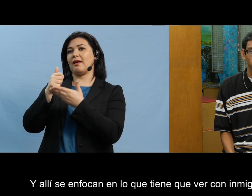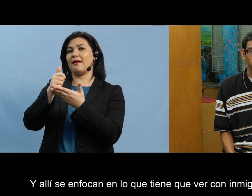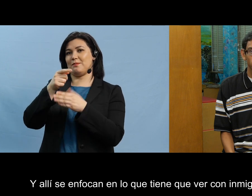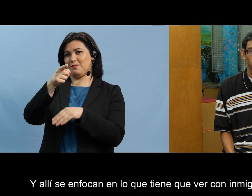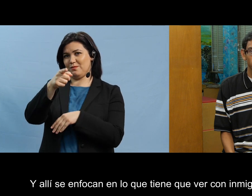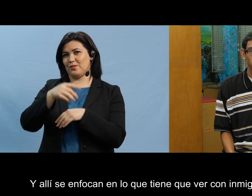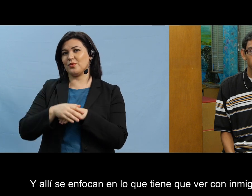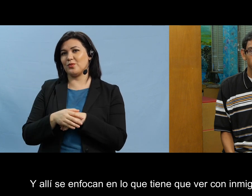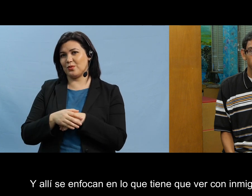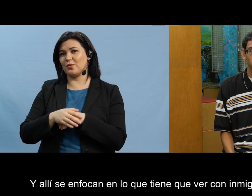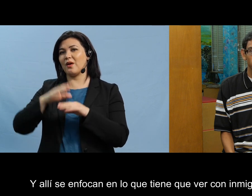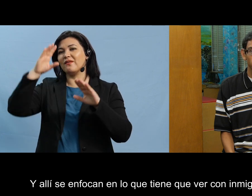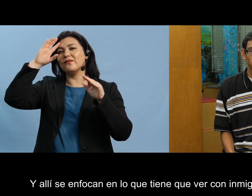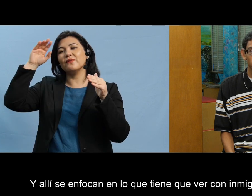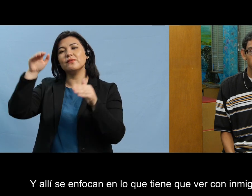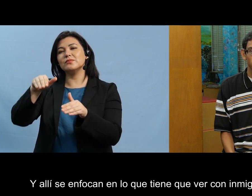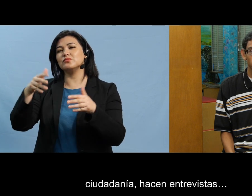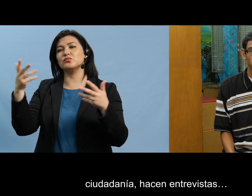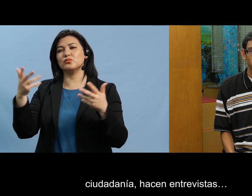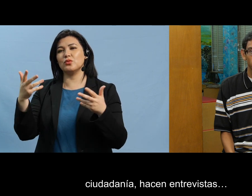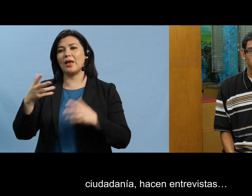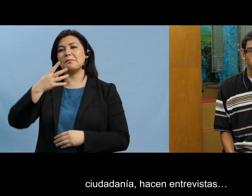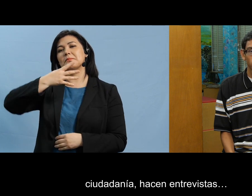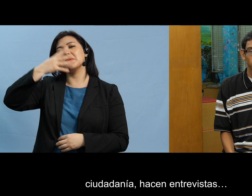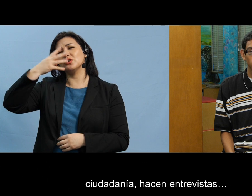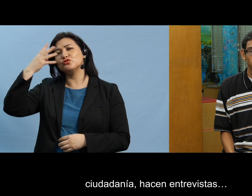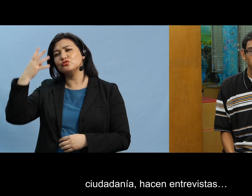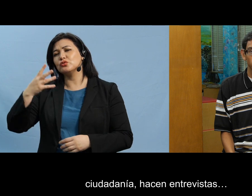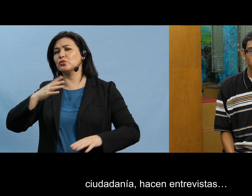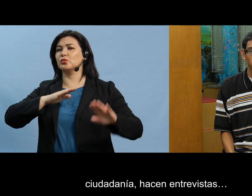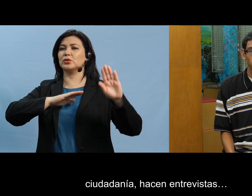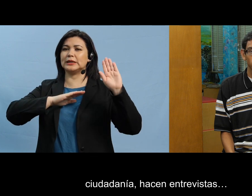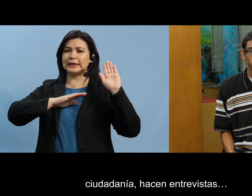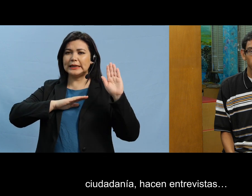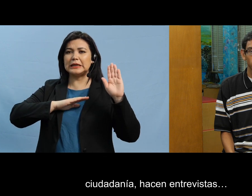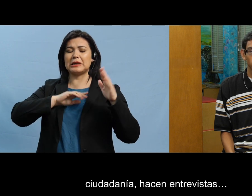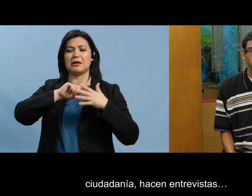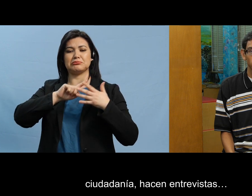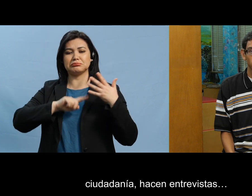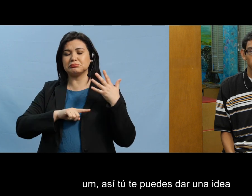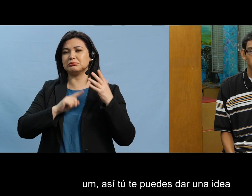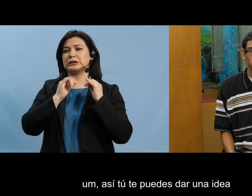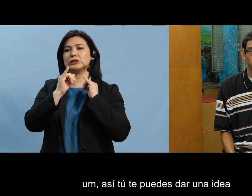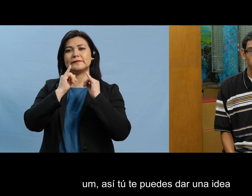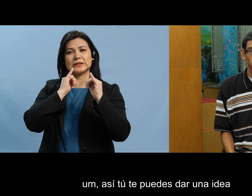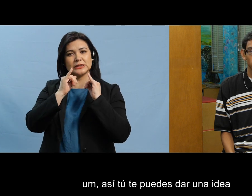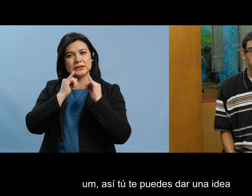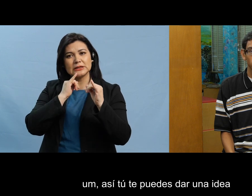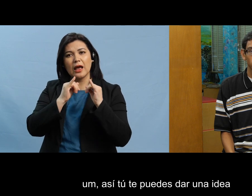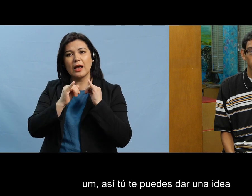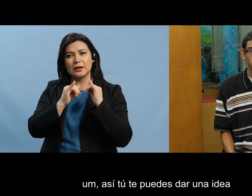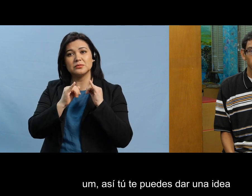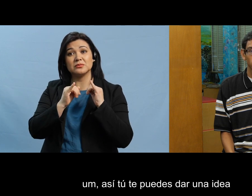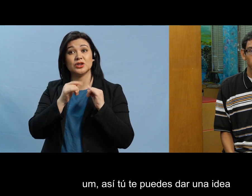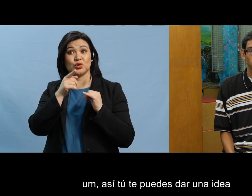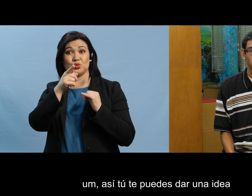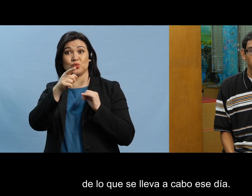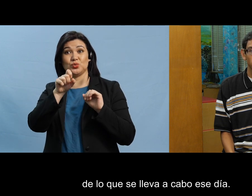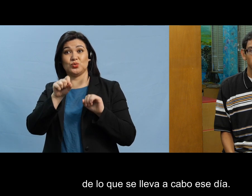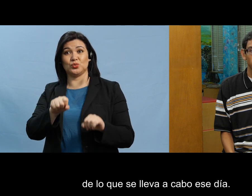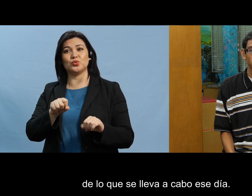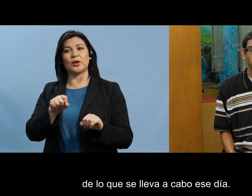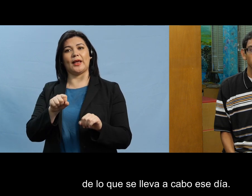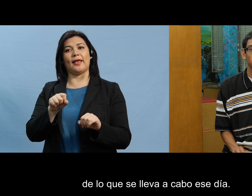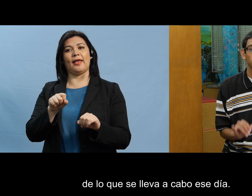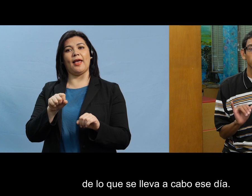enfocan en lo que tiene que ver con inmigración ciudadanía hacen entrevistas y así tú te puedes dar una